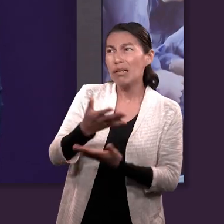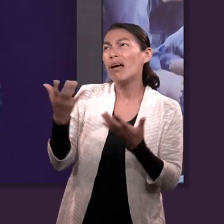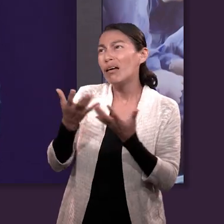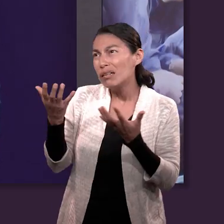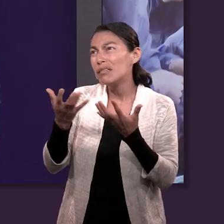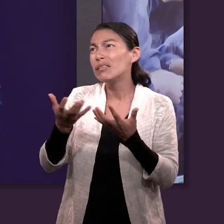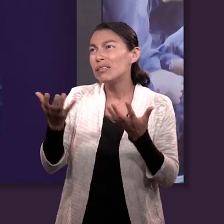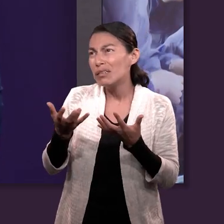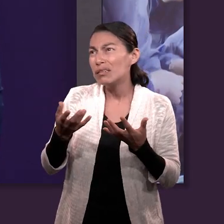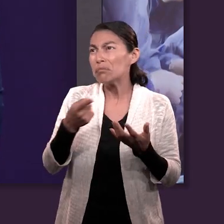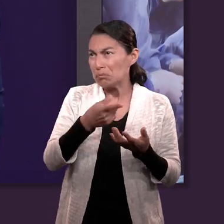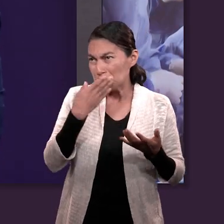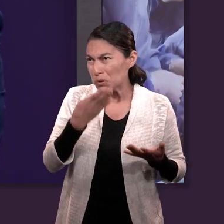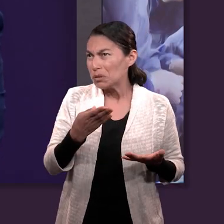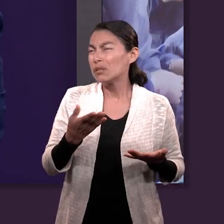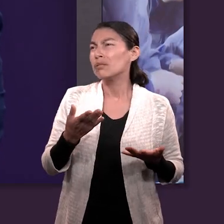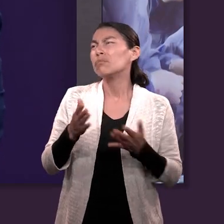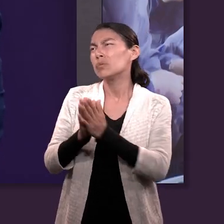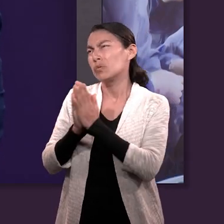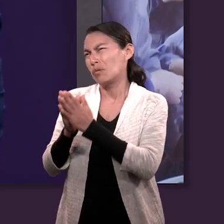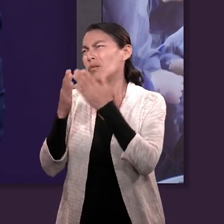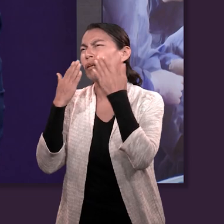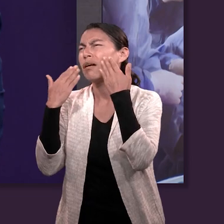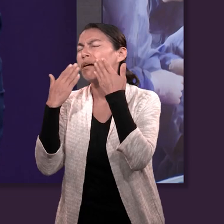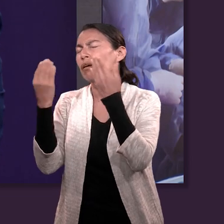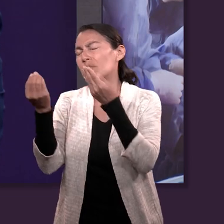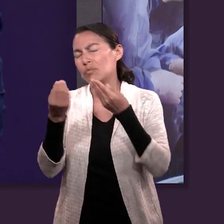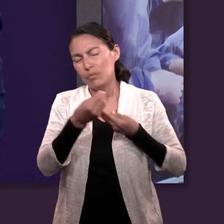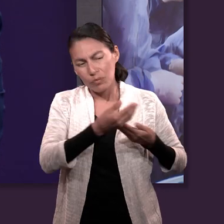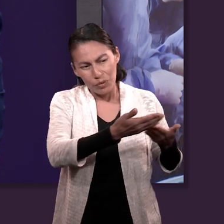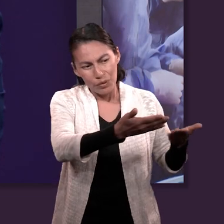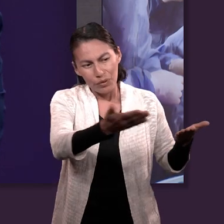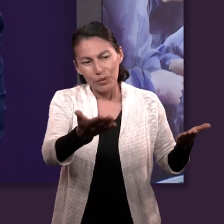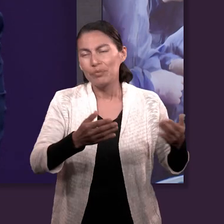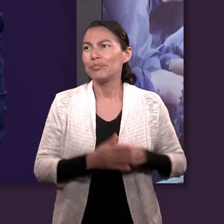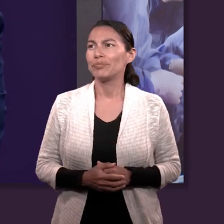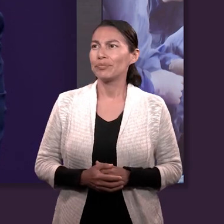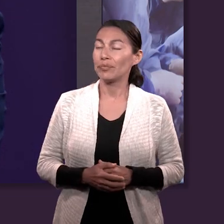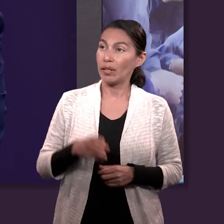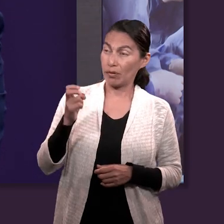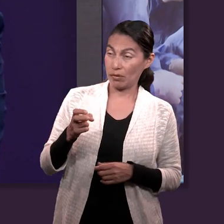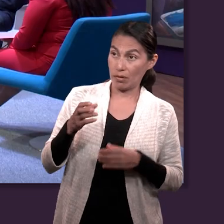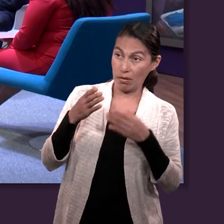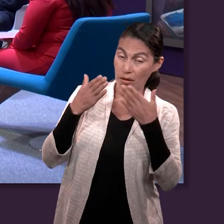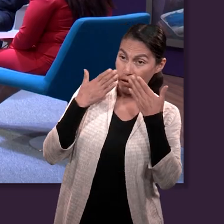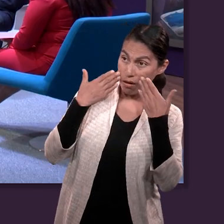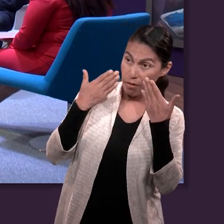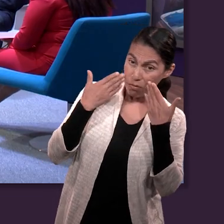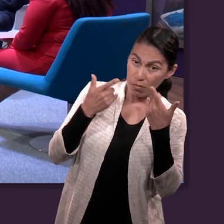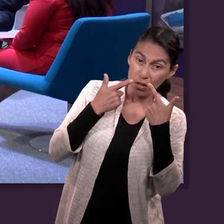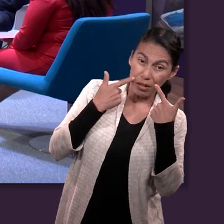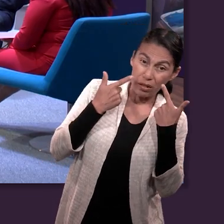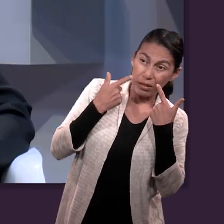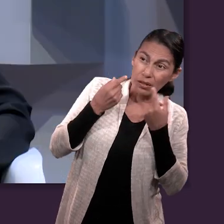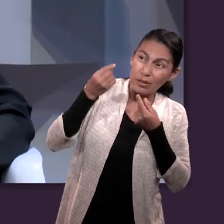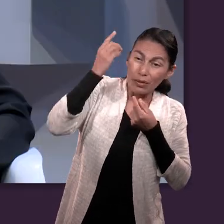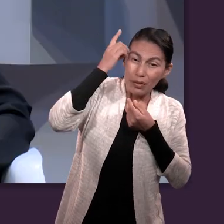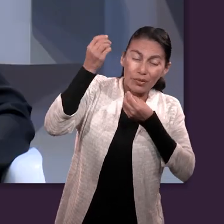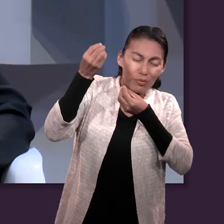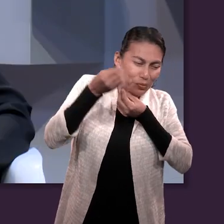Acuérdate de todo lo que has hecho por ellos, ¿no? Y entonces nos da a entender que la gracia se extiende cuando la